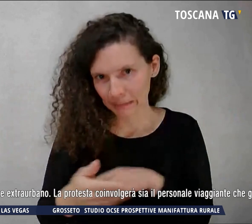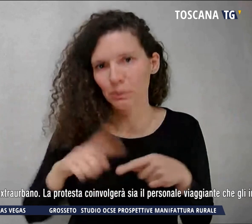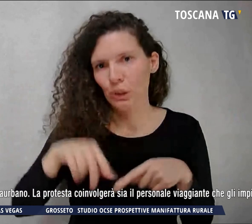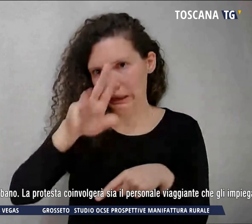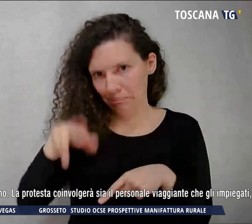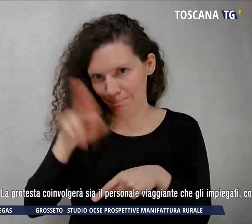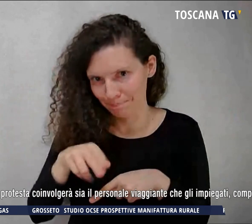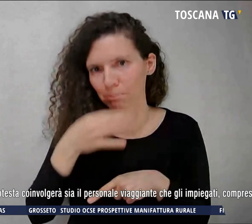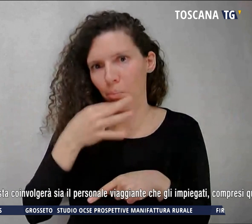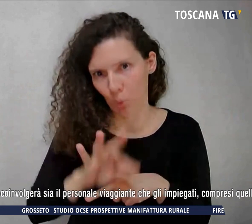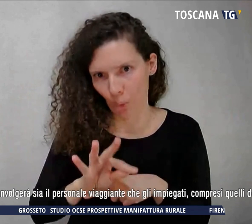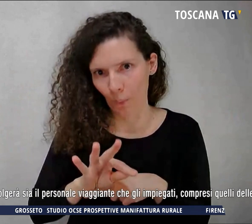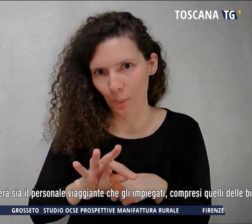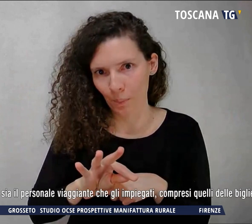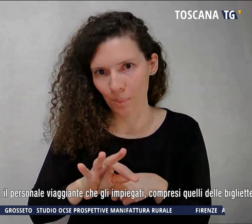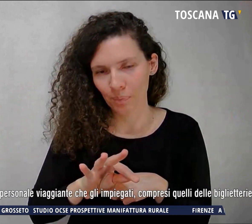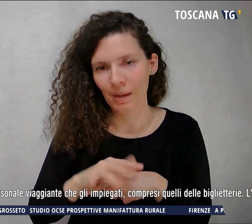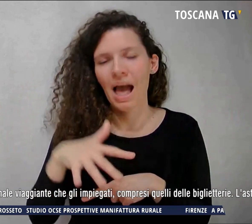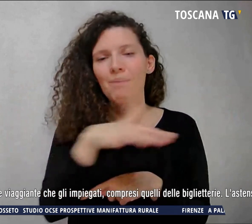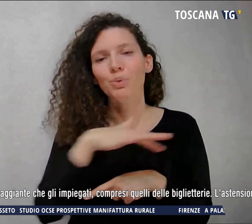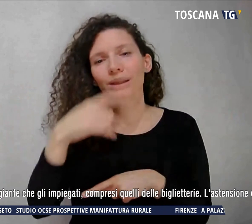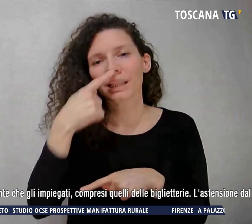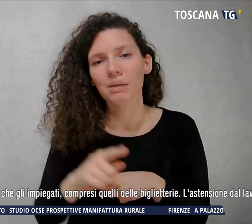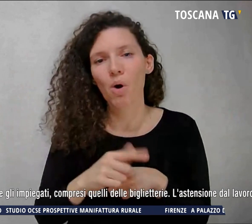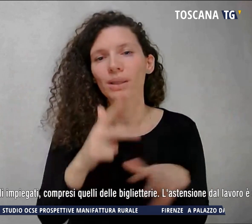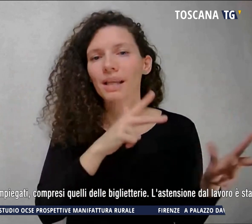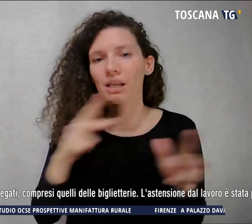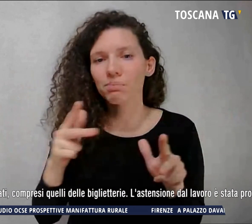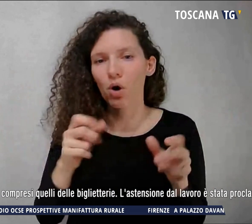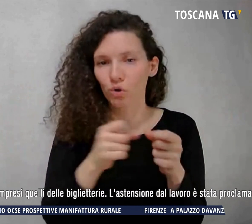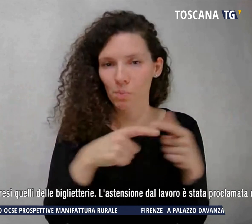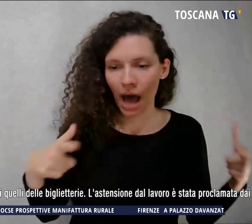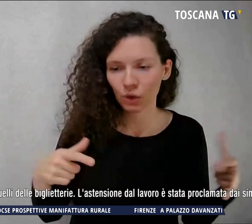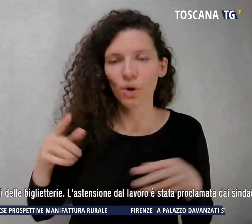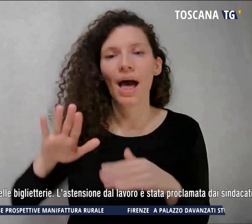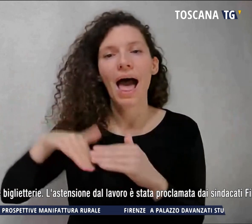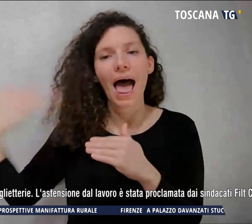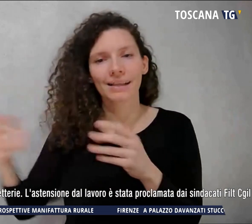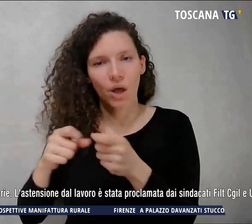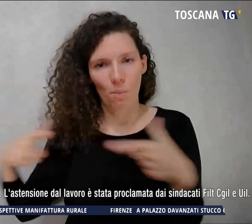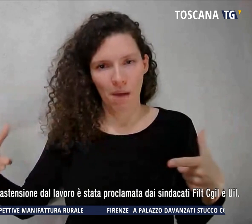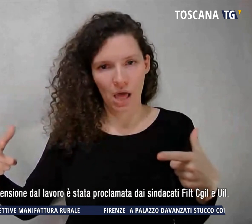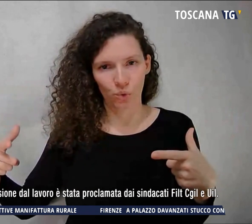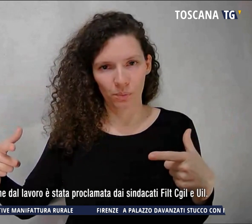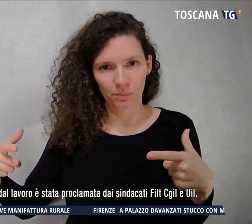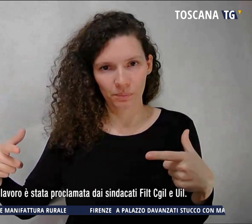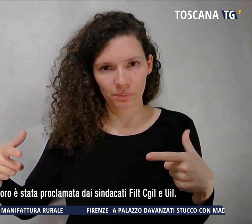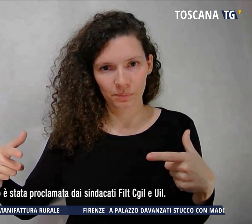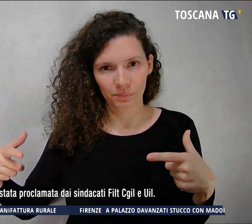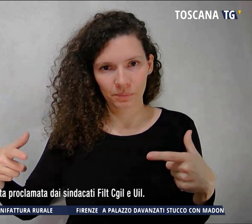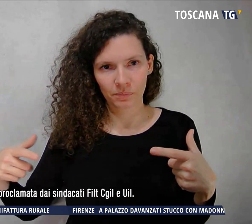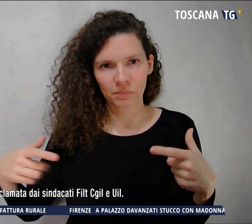trasporto urbano che extraurbano. La protesta coinvolgerà sia il personale